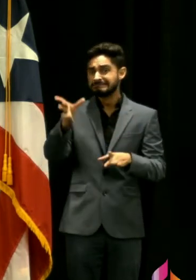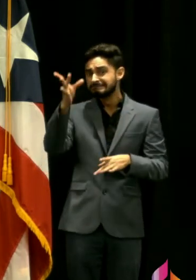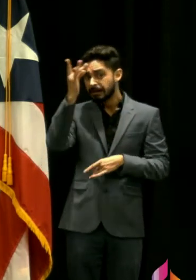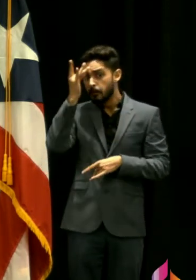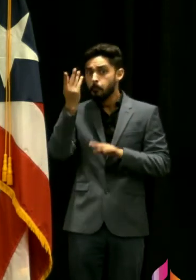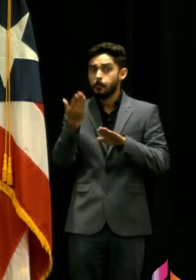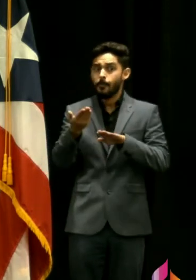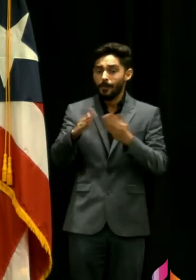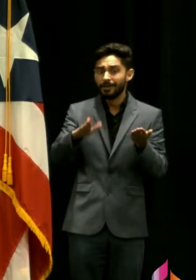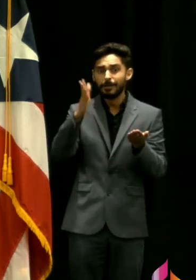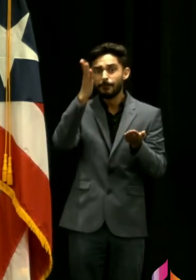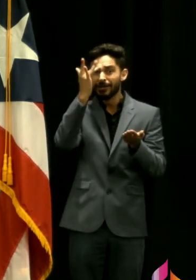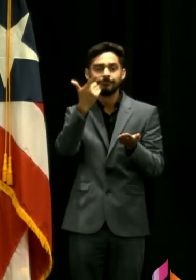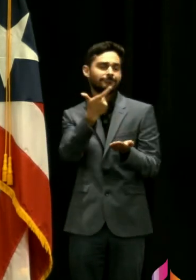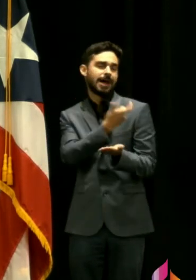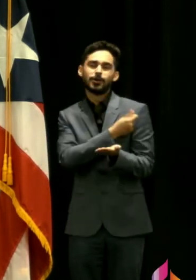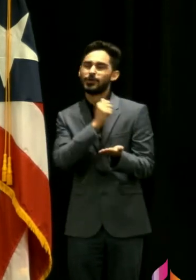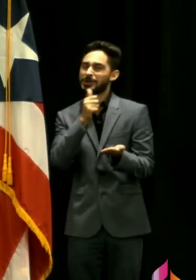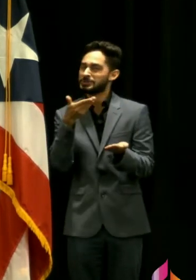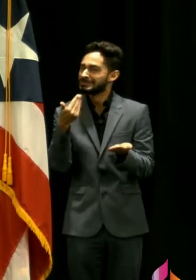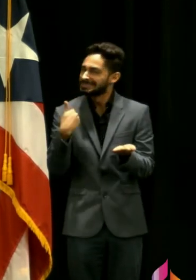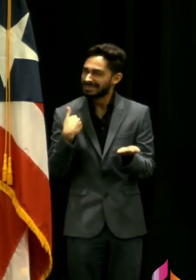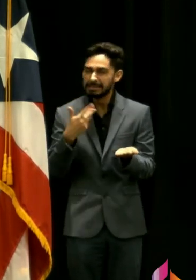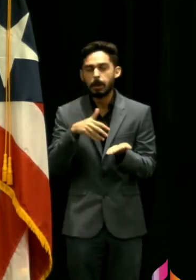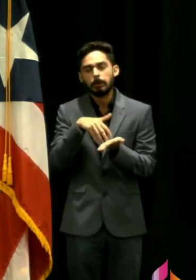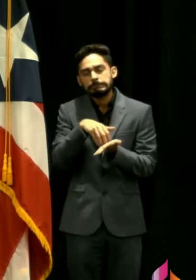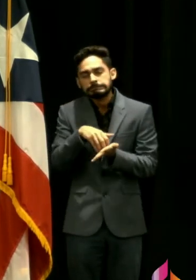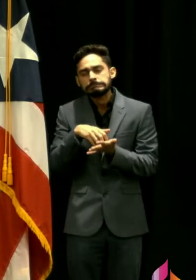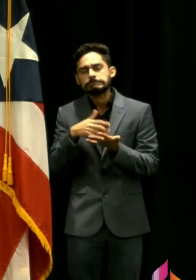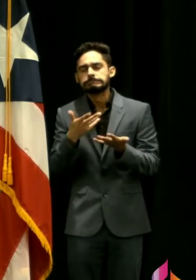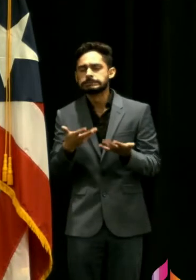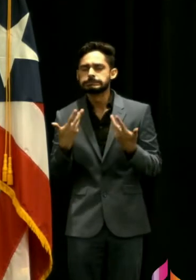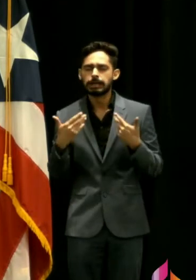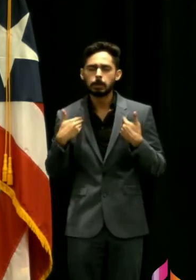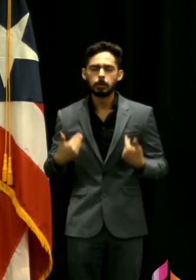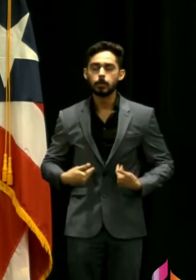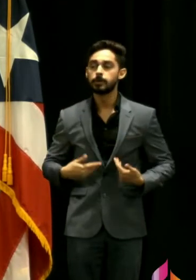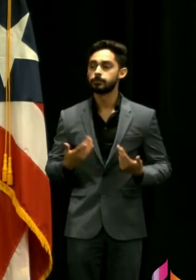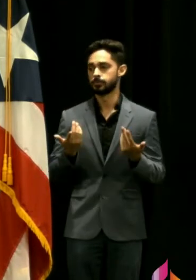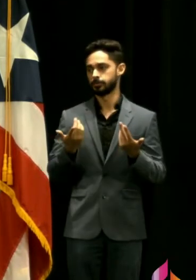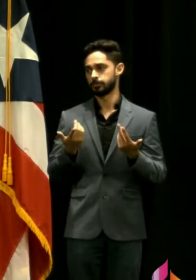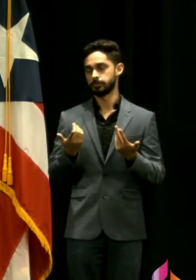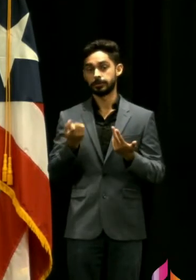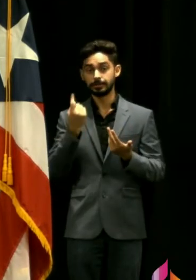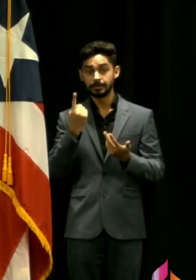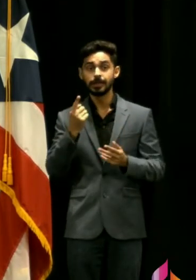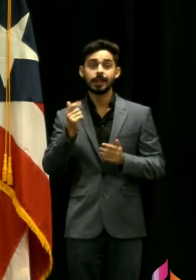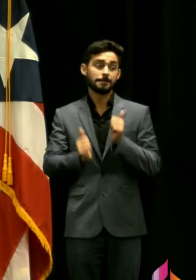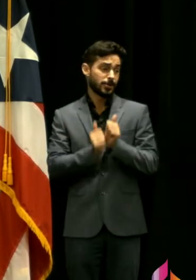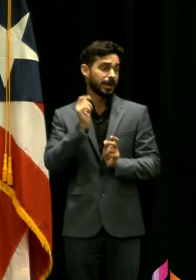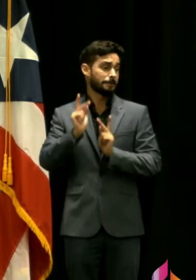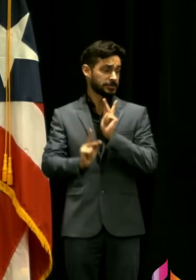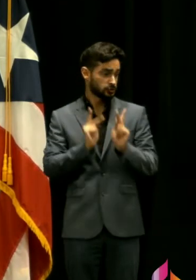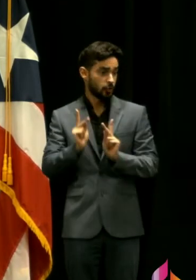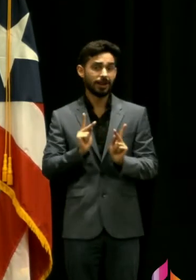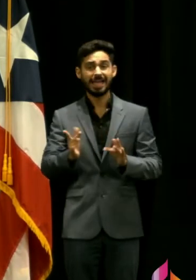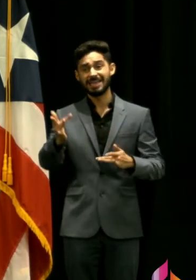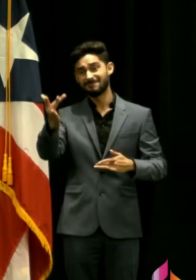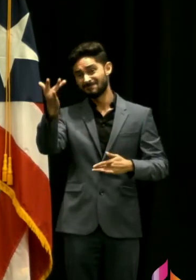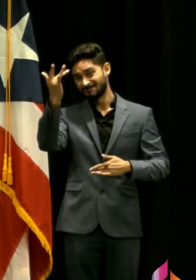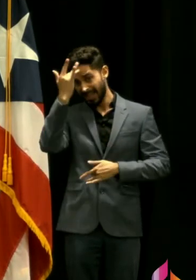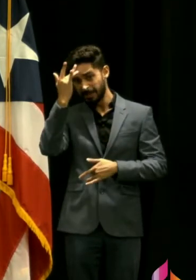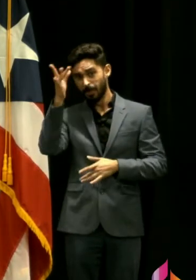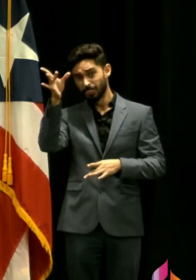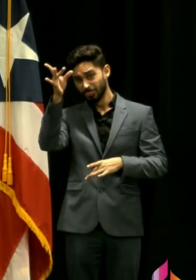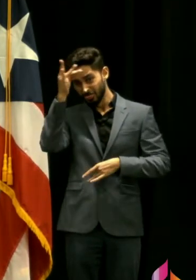mensaje es lógico pensar que los contagios provienen mayormente de personas no vacunadas así que por